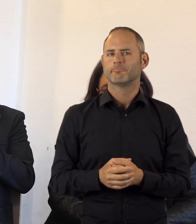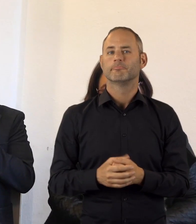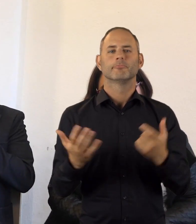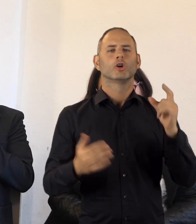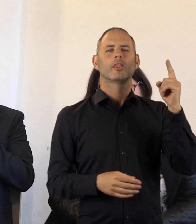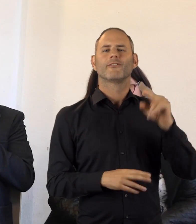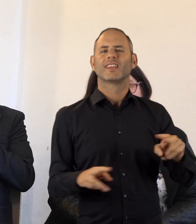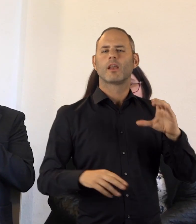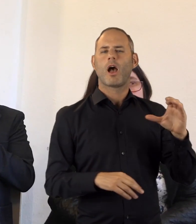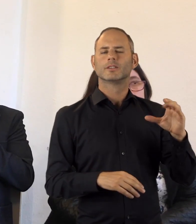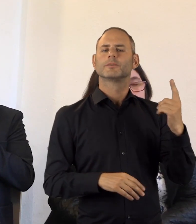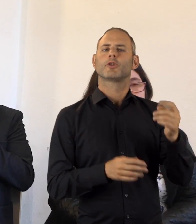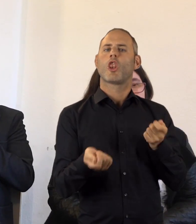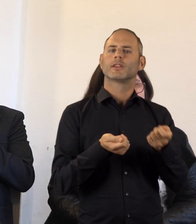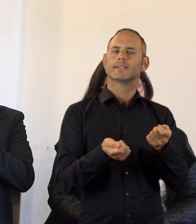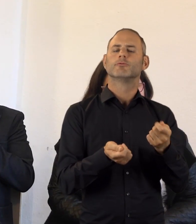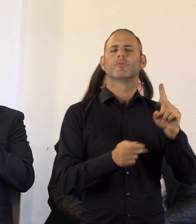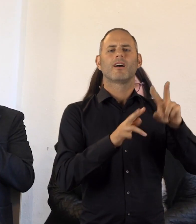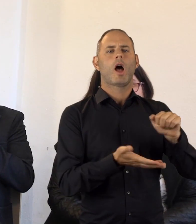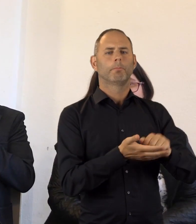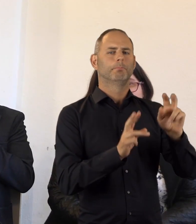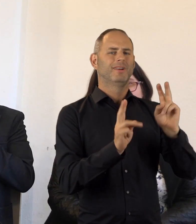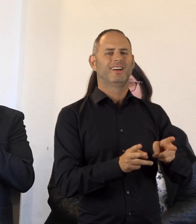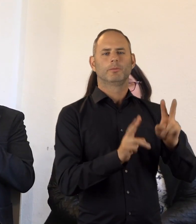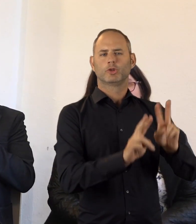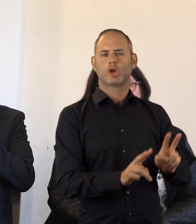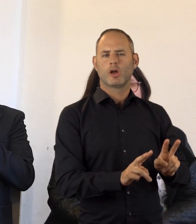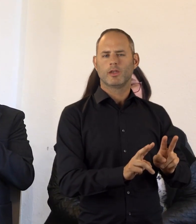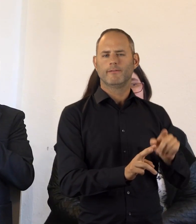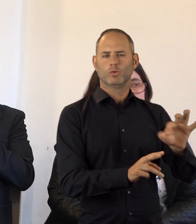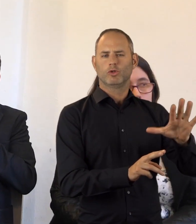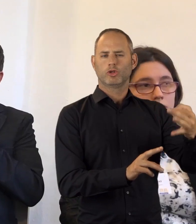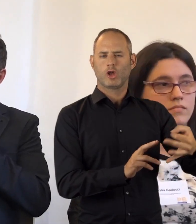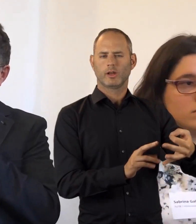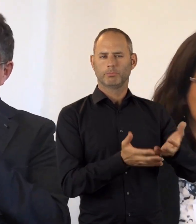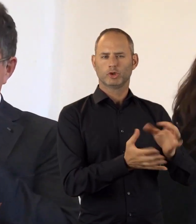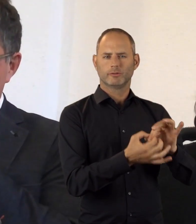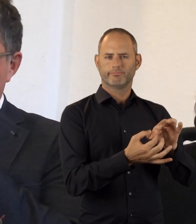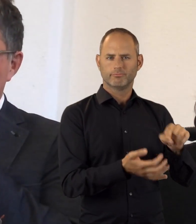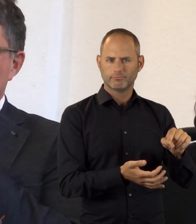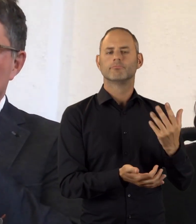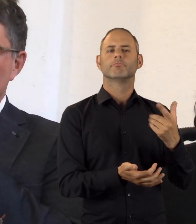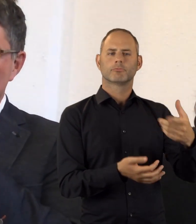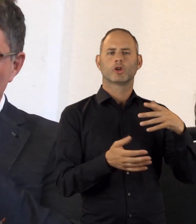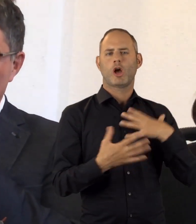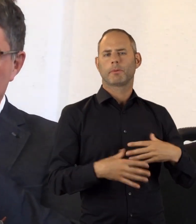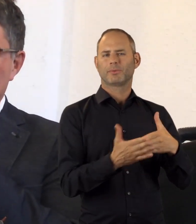Gottfried Klaassen ist Lotse und ehrenamtlicher rechtlicher Budgetbetreuer für seine Tochter. Seine körperlich behinderte Tochter mit anderen